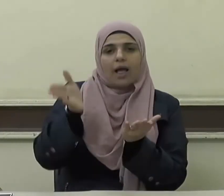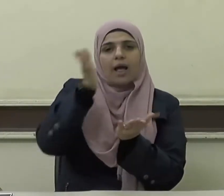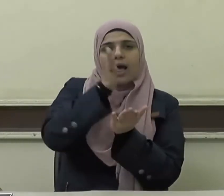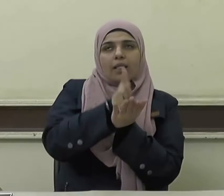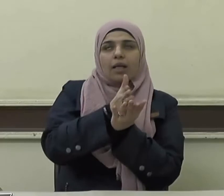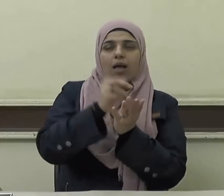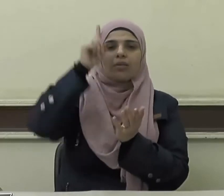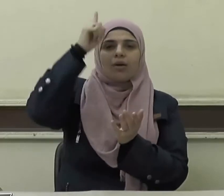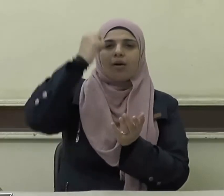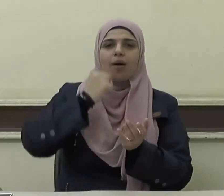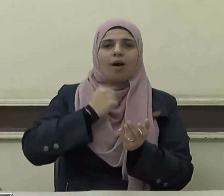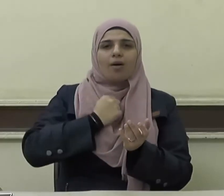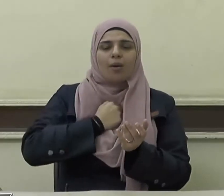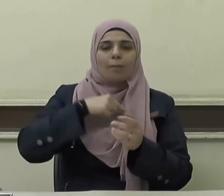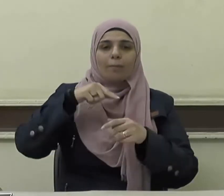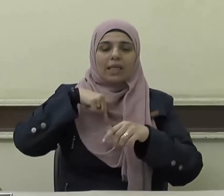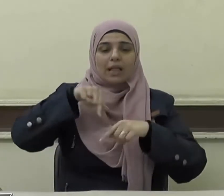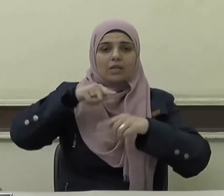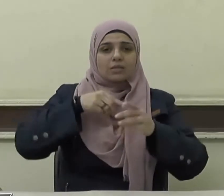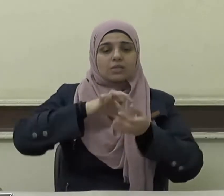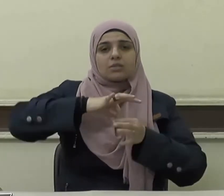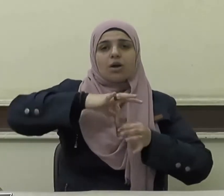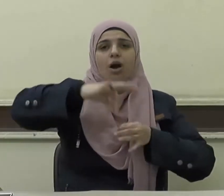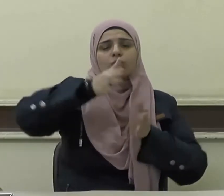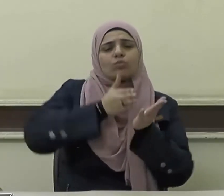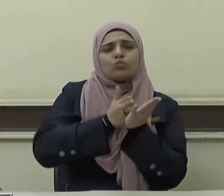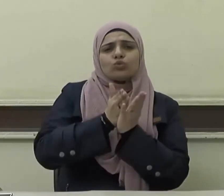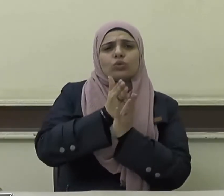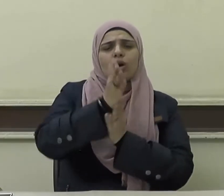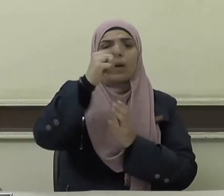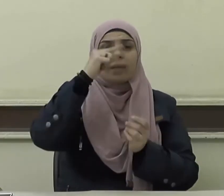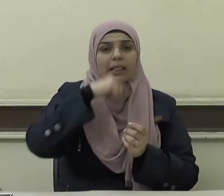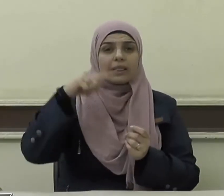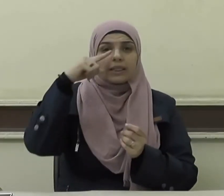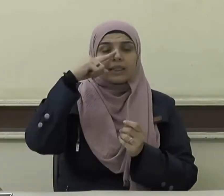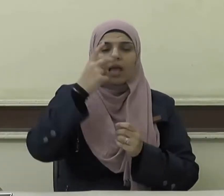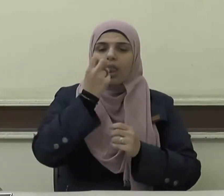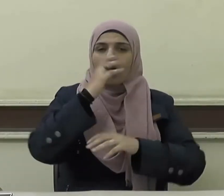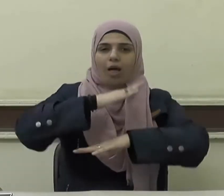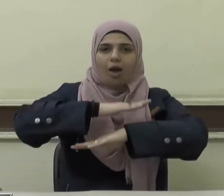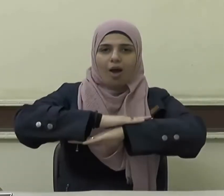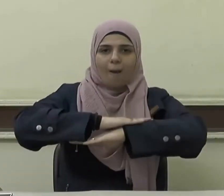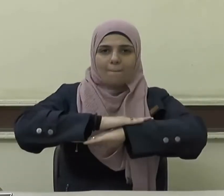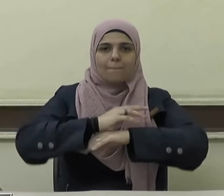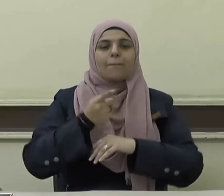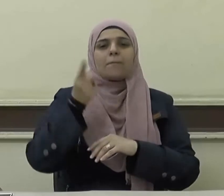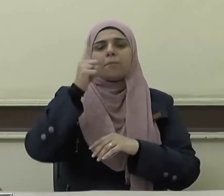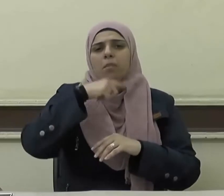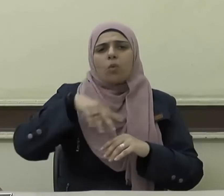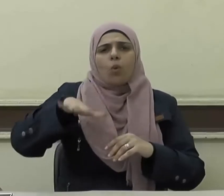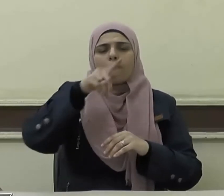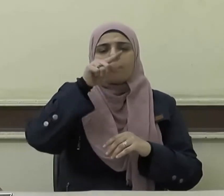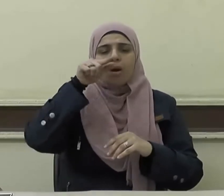هداني ربي إلى صراط مستقيم دينا قيما ملة